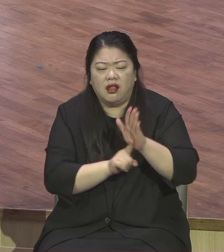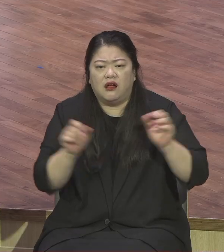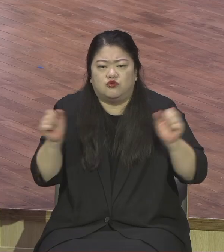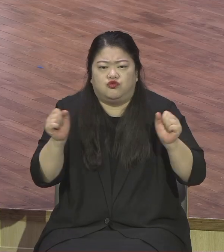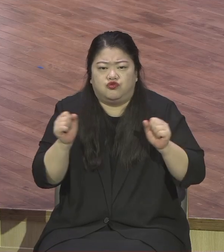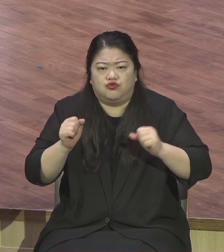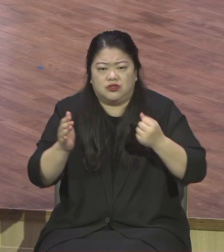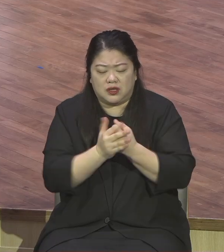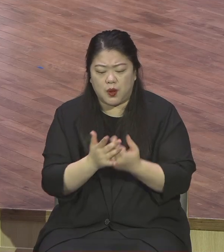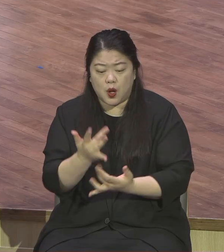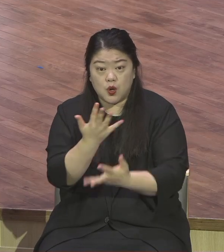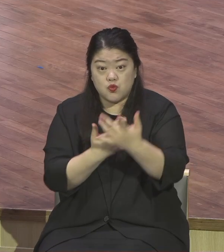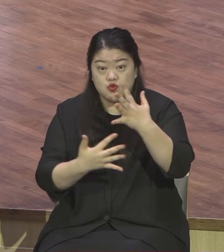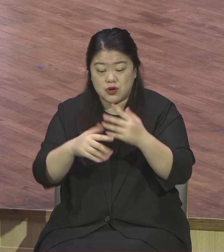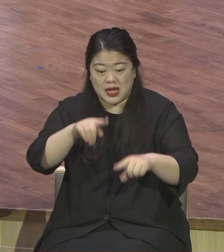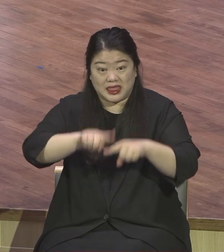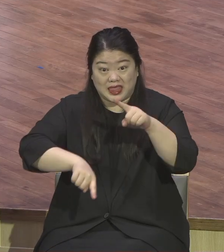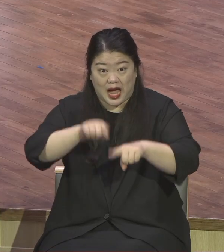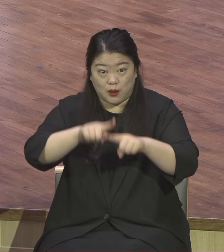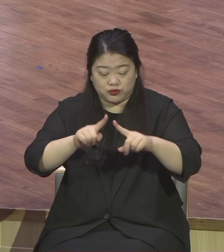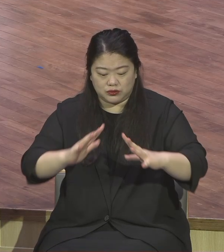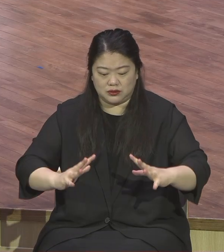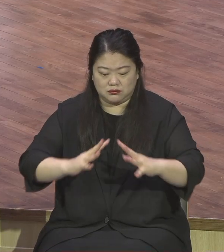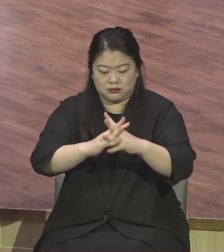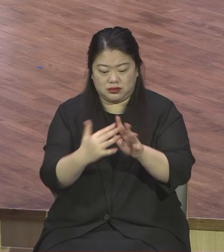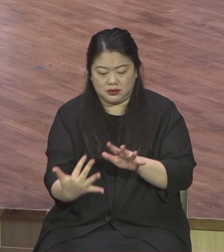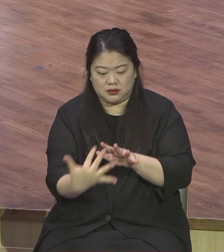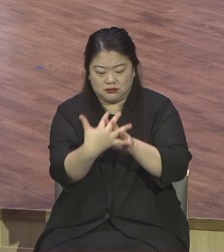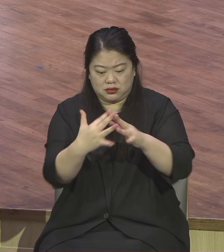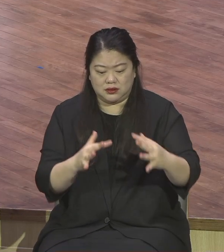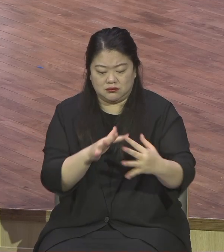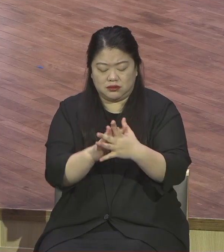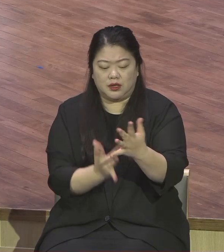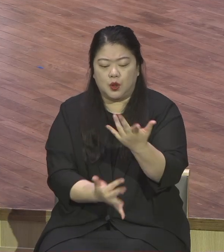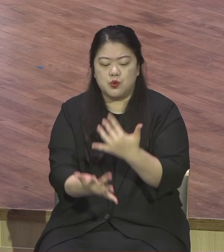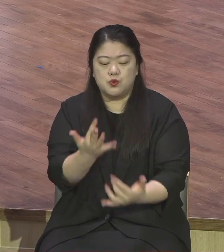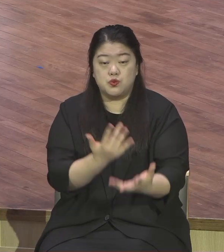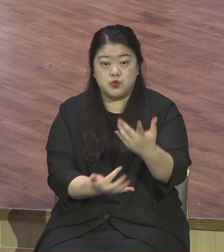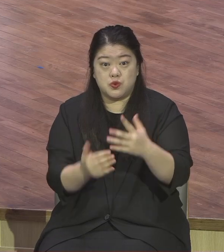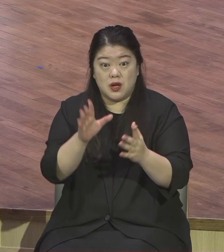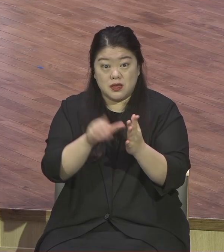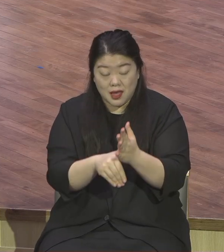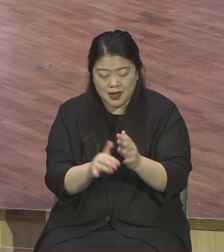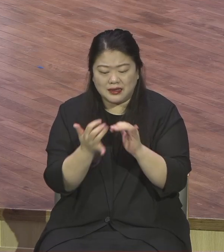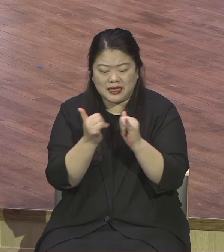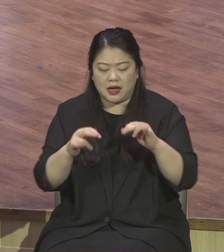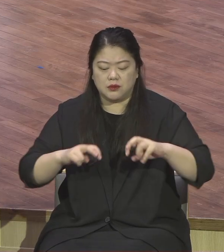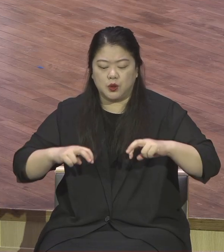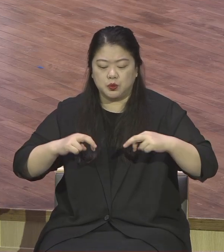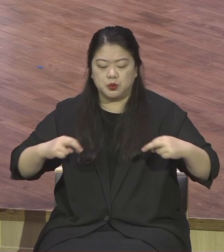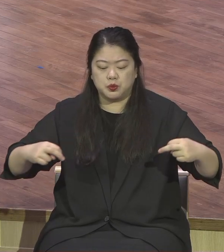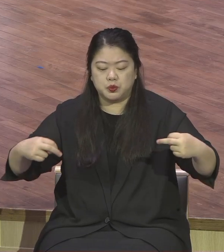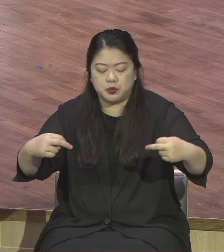불을 이렇게 붙여가지고 다들 추우니까 둘러 쭉 둘러가지고 불을 쬐고 있었어요.